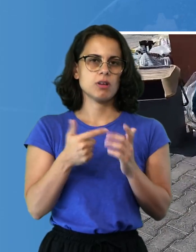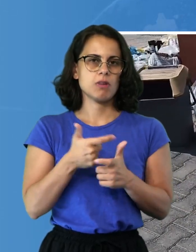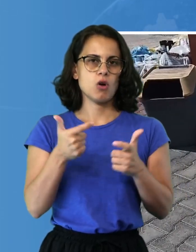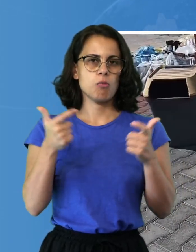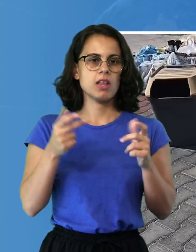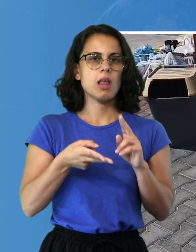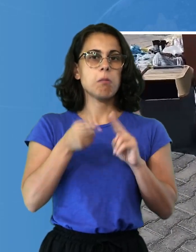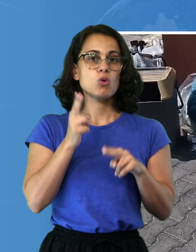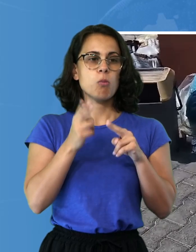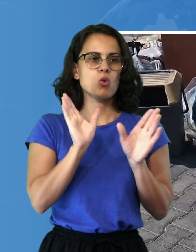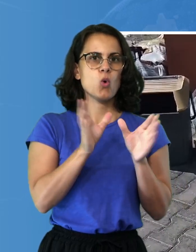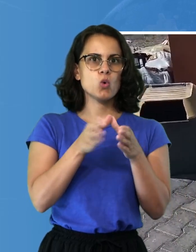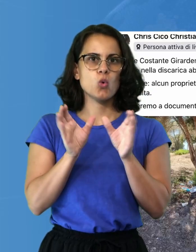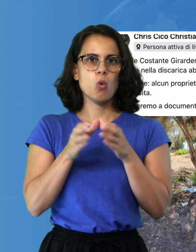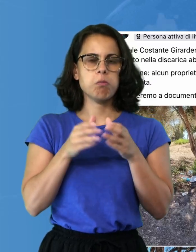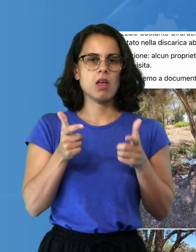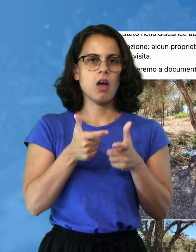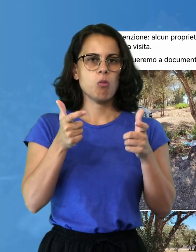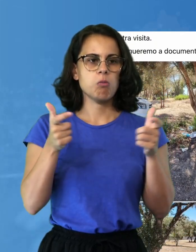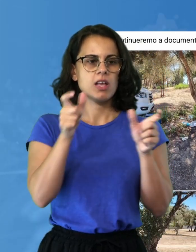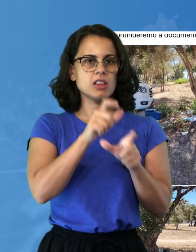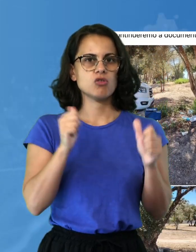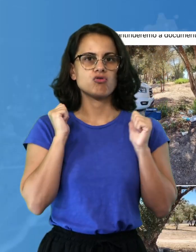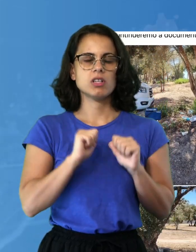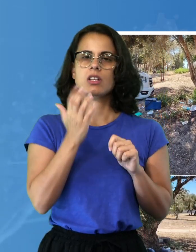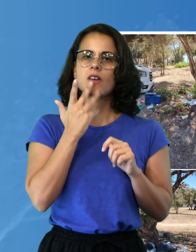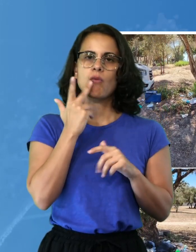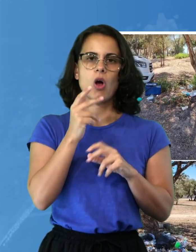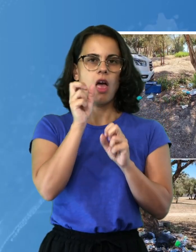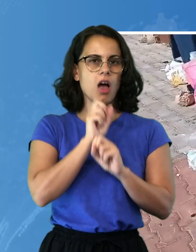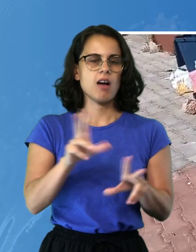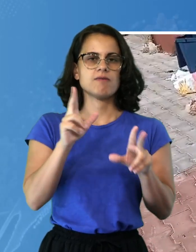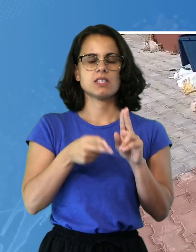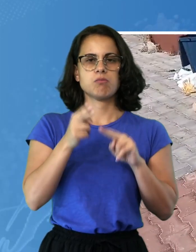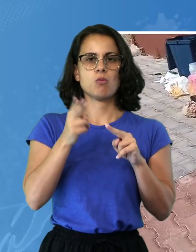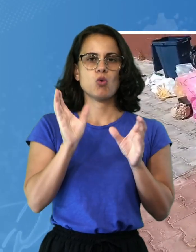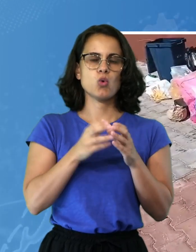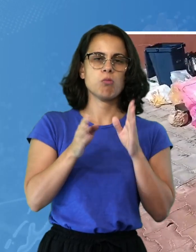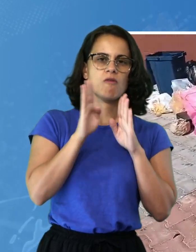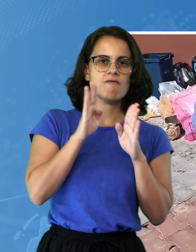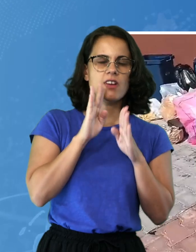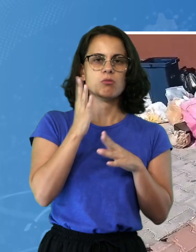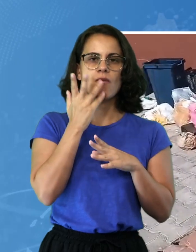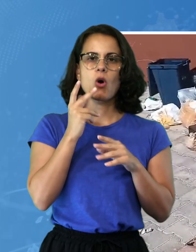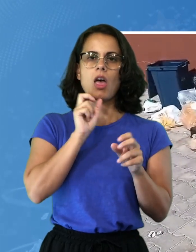sui social ma anche attraverso le denunce presentate al comune muovono segnalazioni e chiedono il ripristino del decoro urbano.